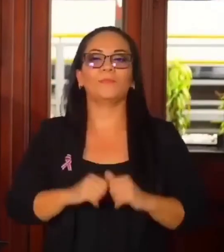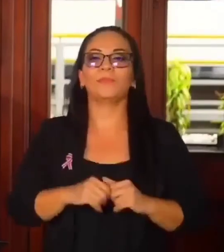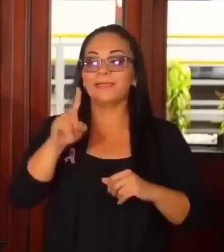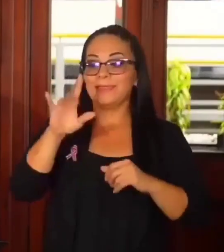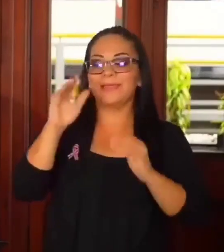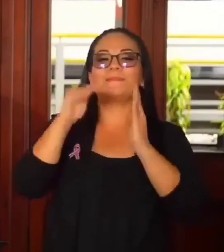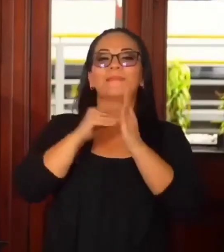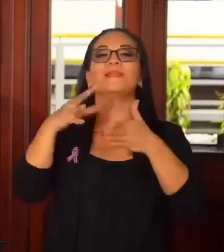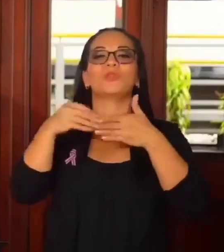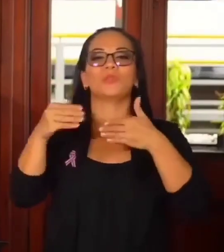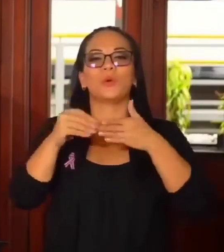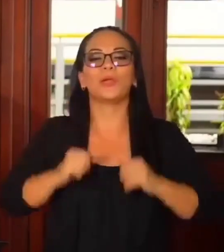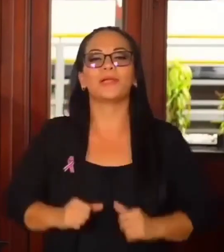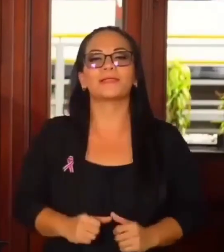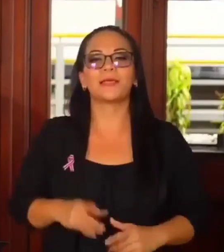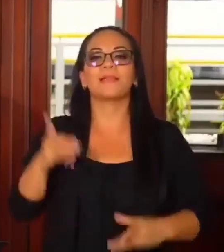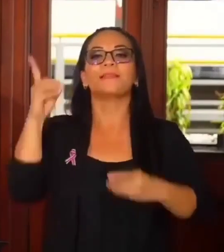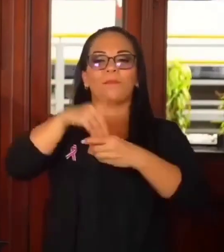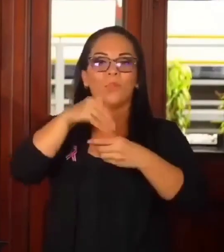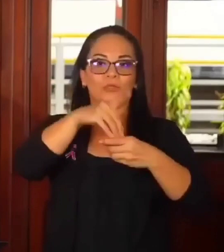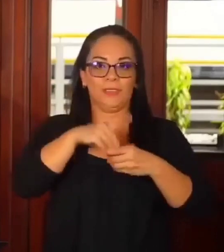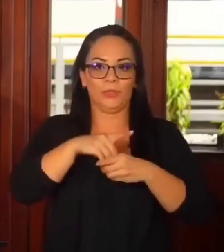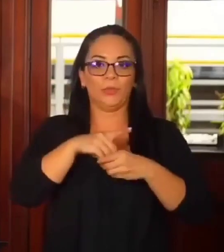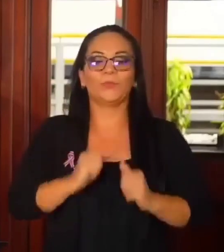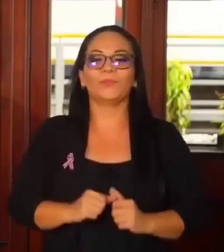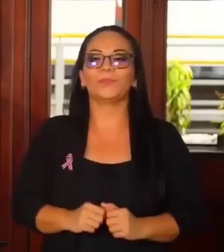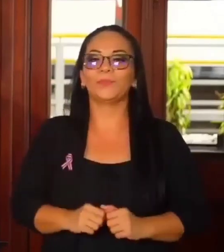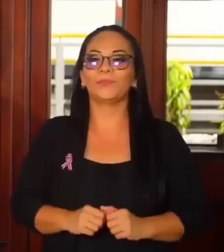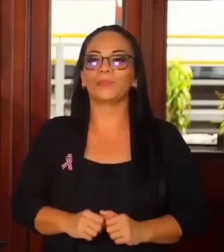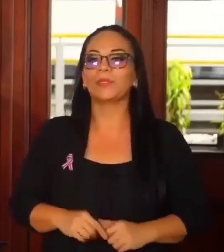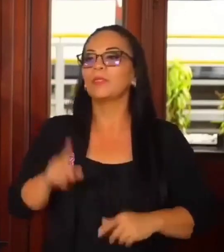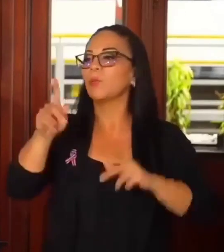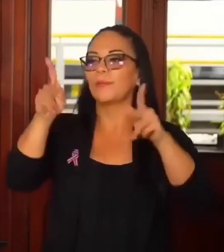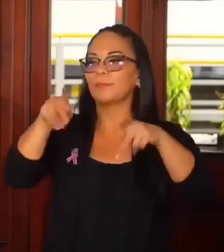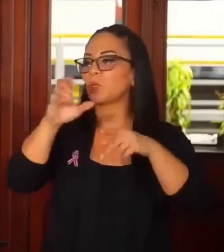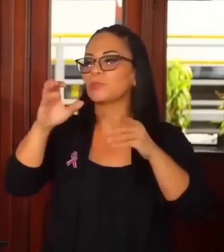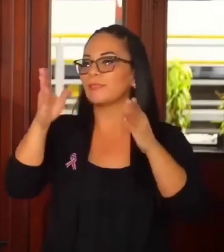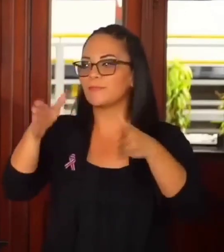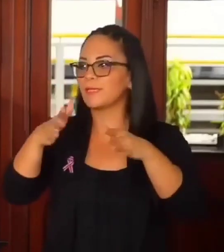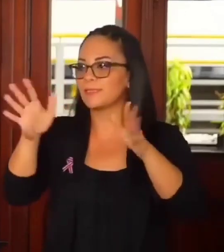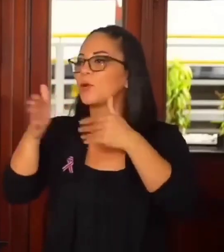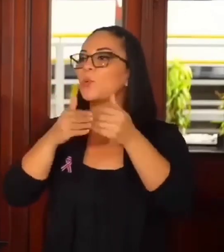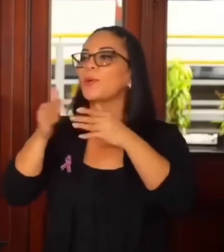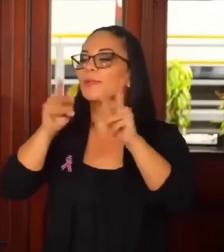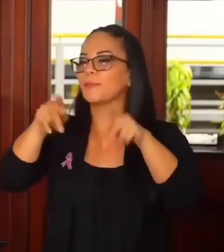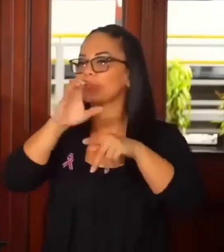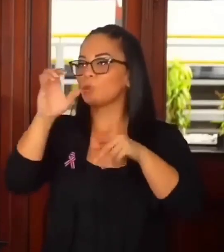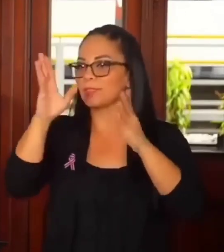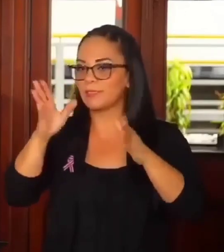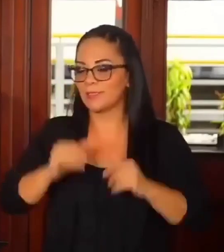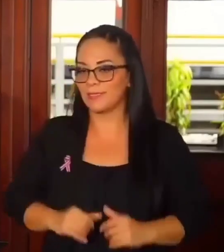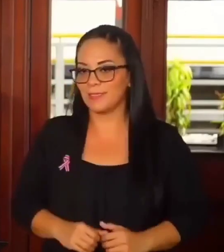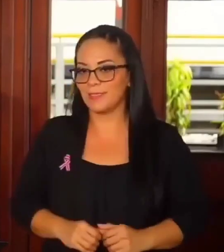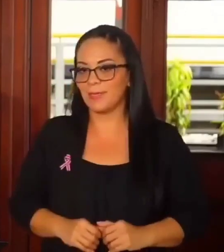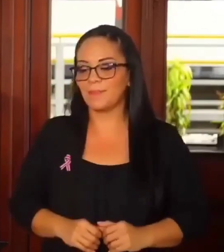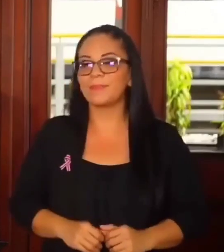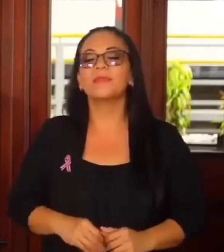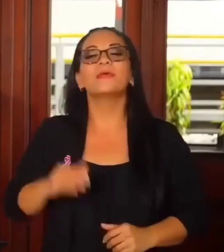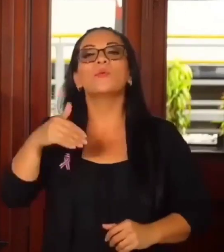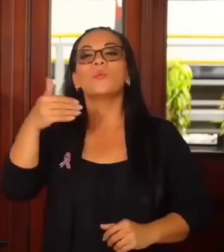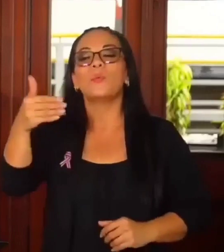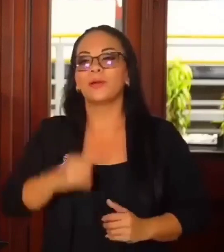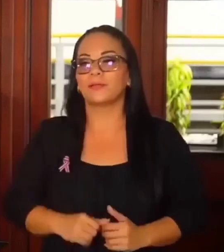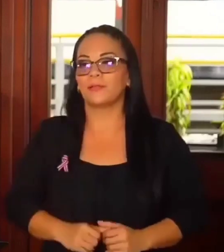depósitos de una persona costarricense, de cualquier costarricense, cuando